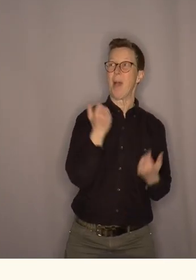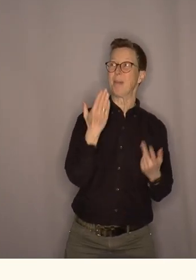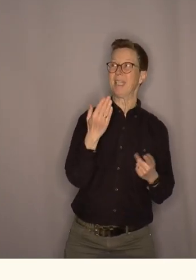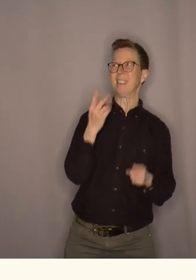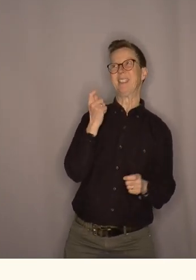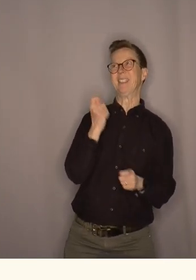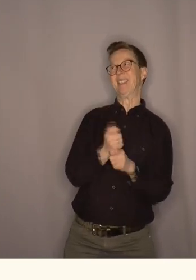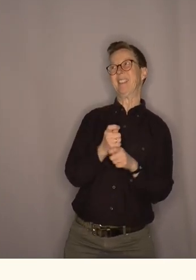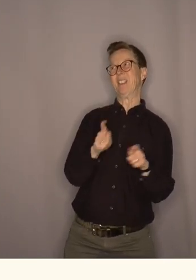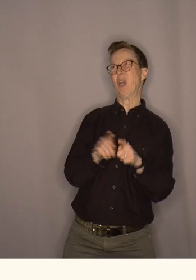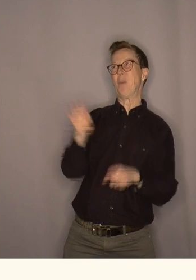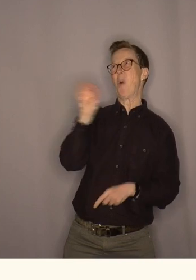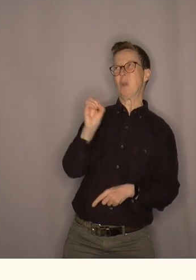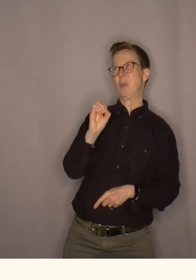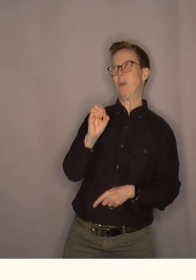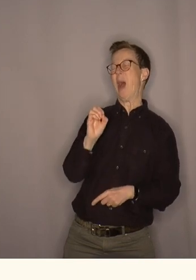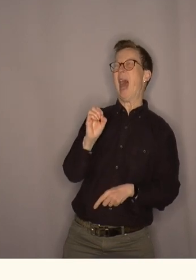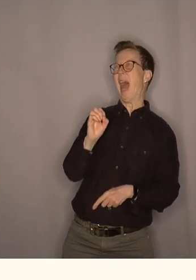å bli sånn som Oslo